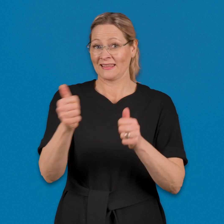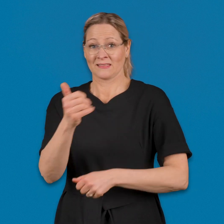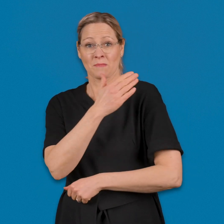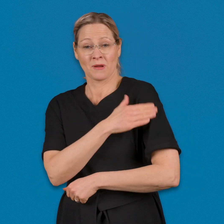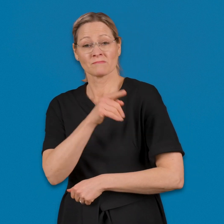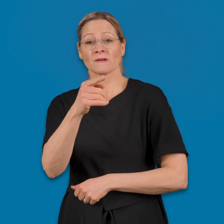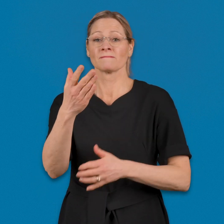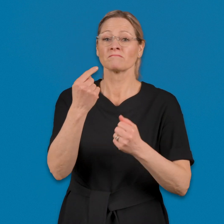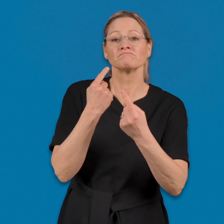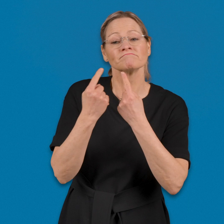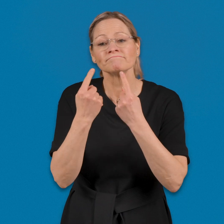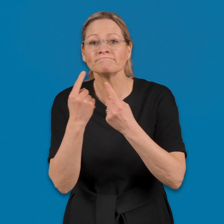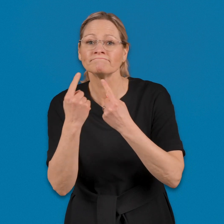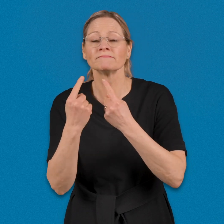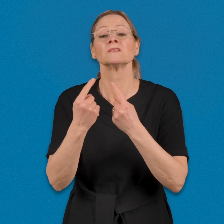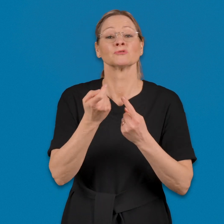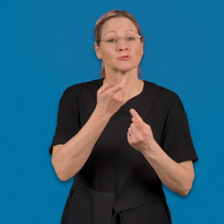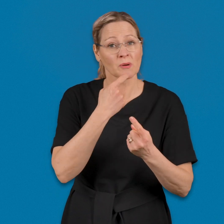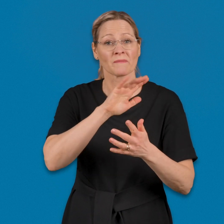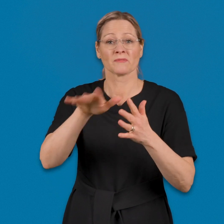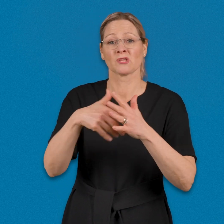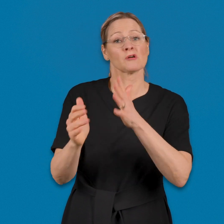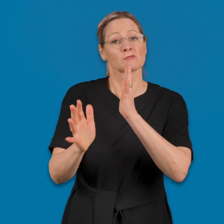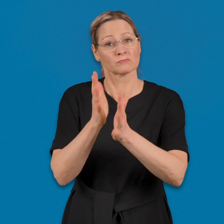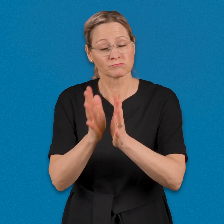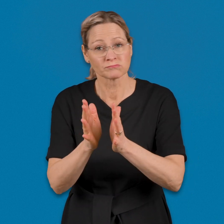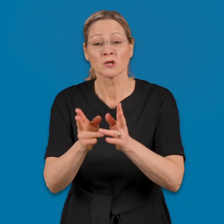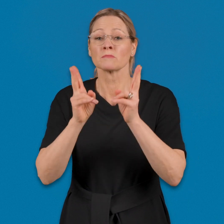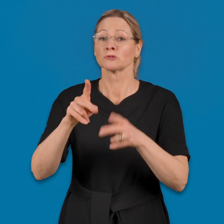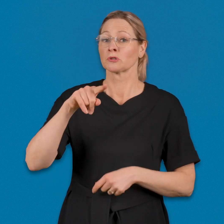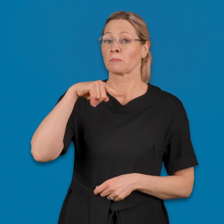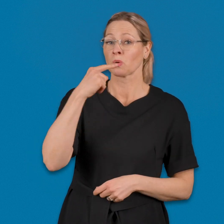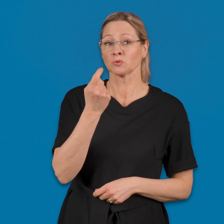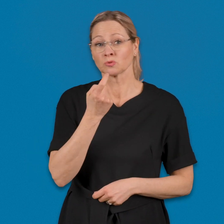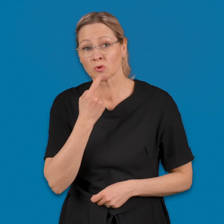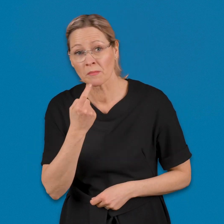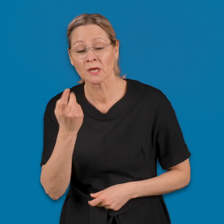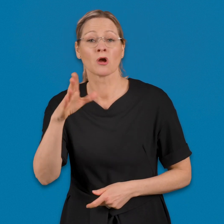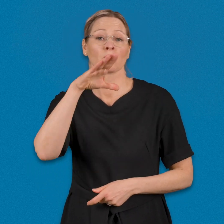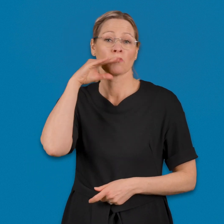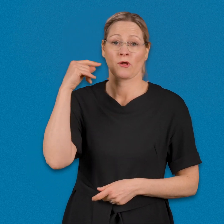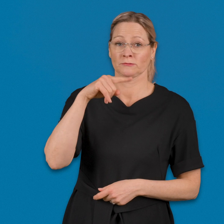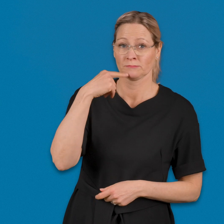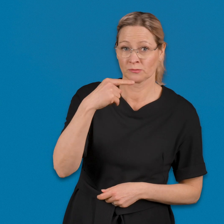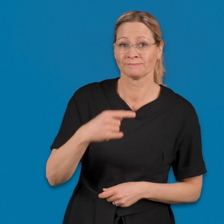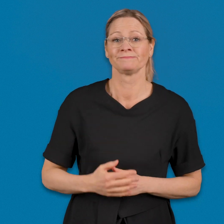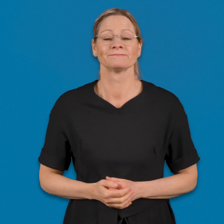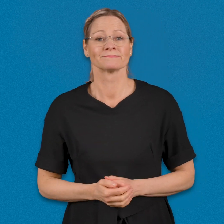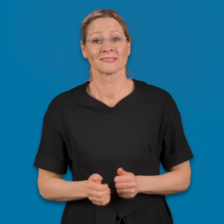Vammaisten tulkkauspalvelukeskuksen etäpalvelussa voit asioida suomalaisella viittomakielellä sekä puhutulla